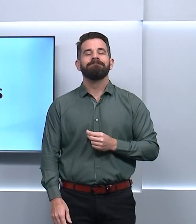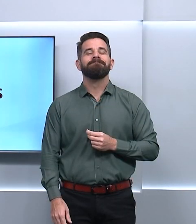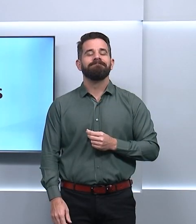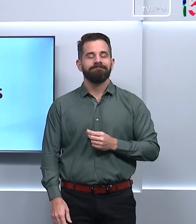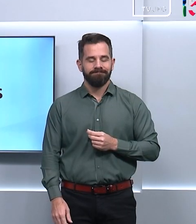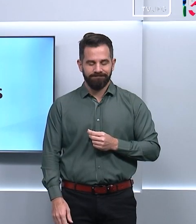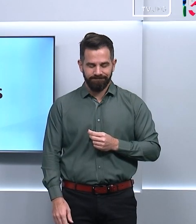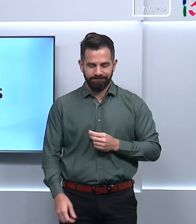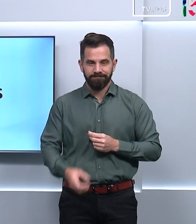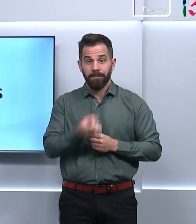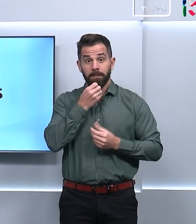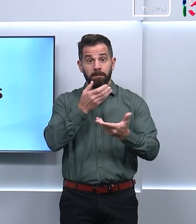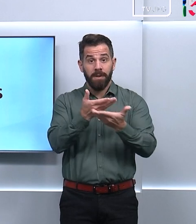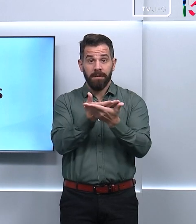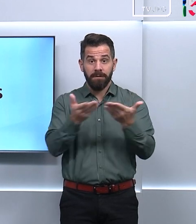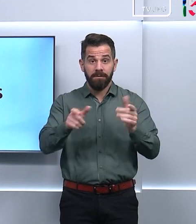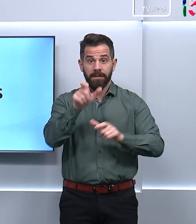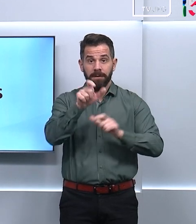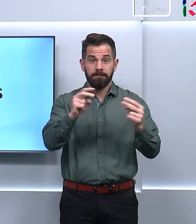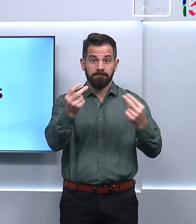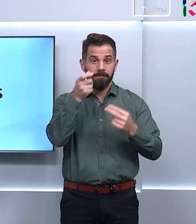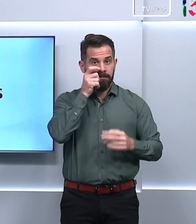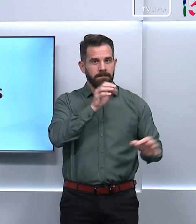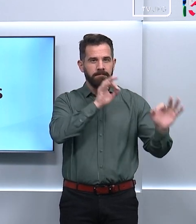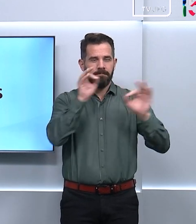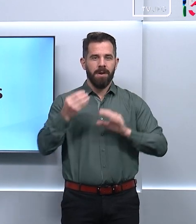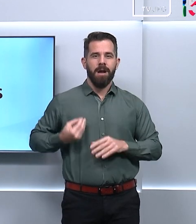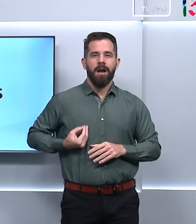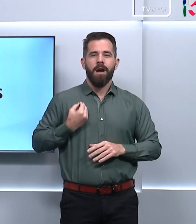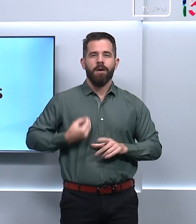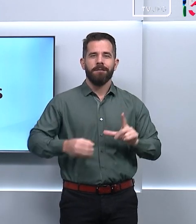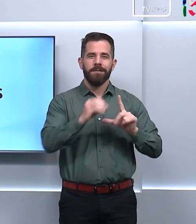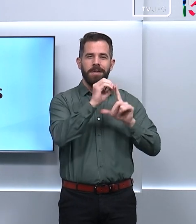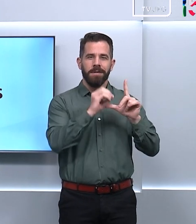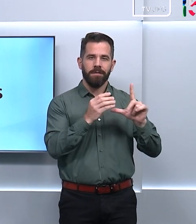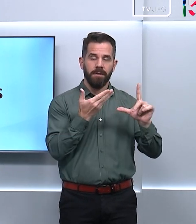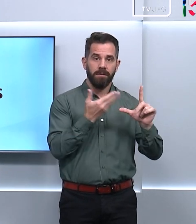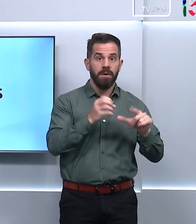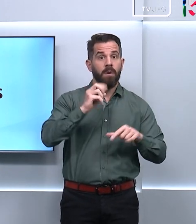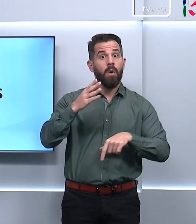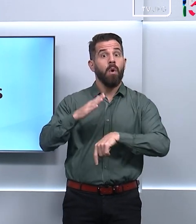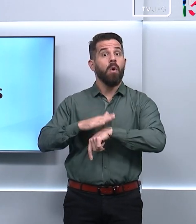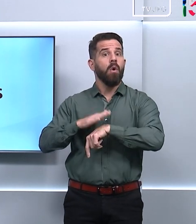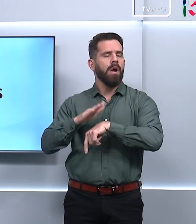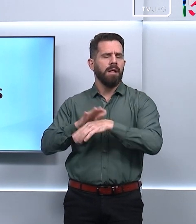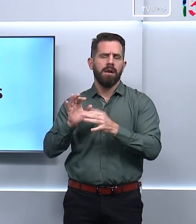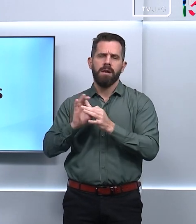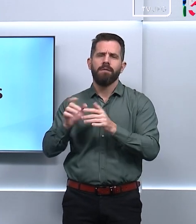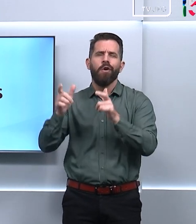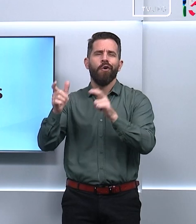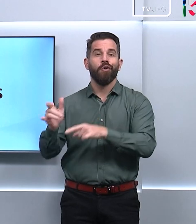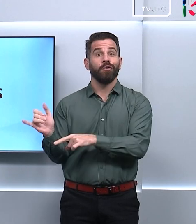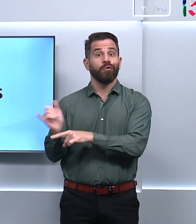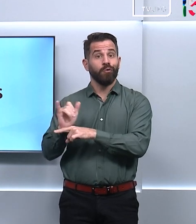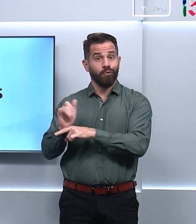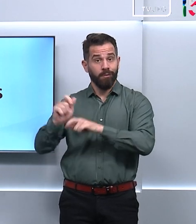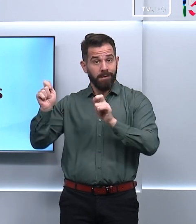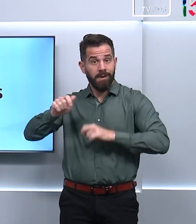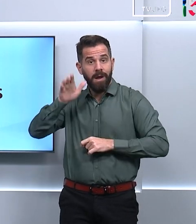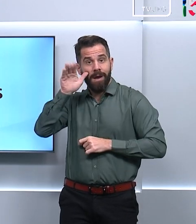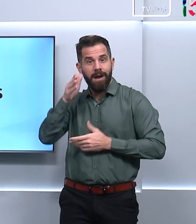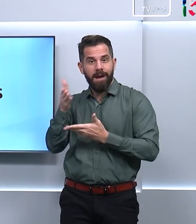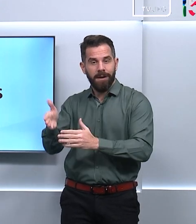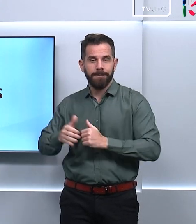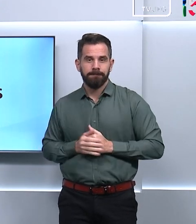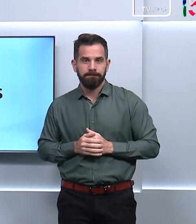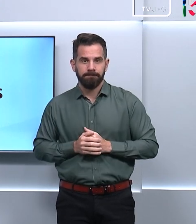Seja bem-vinda e bem-vindo você que nos assiste ao vivo pela TVUFG ou nos acompanha em qualquer dia e horário no canal da TV